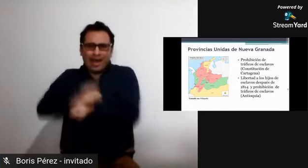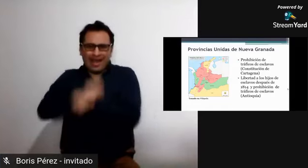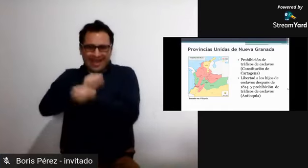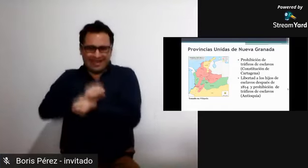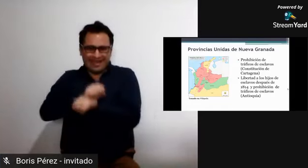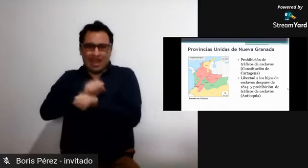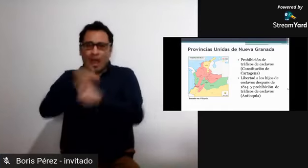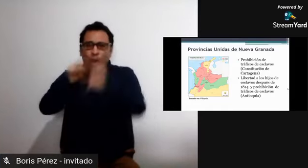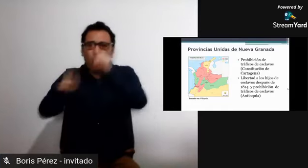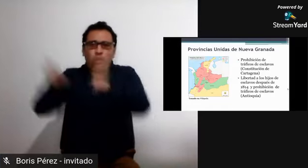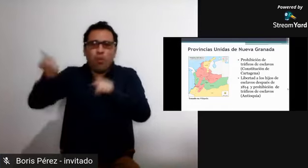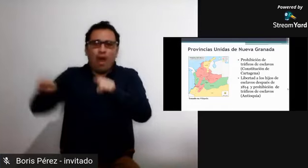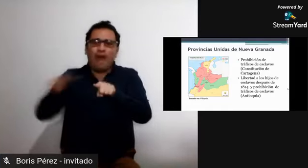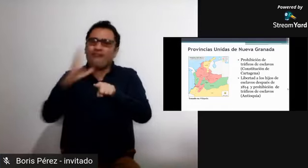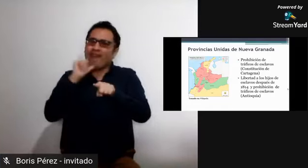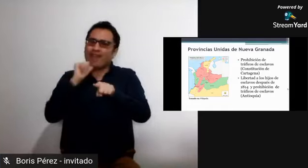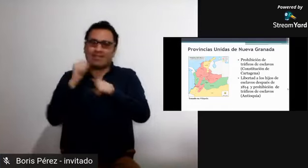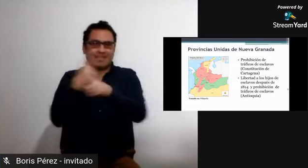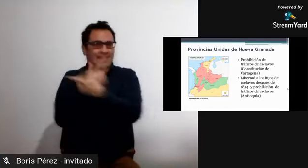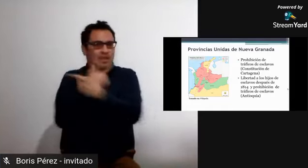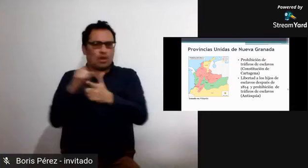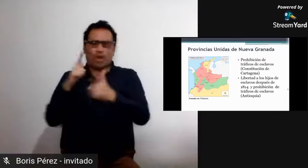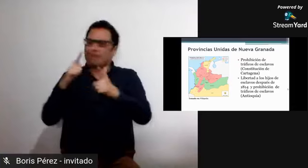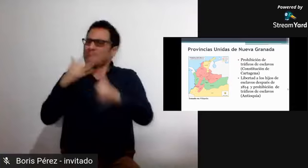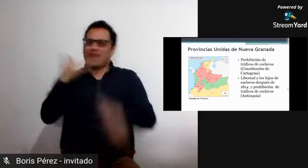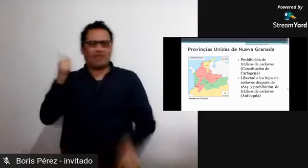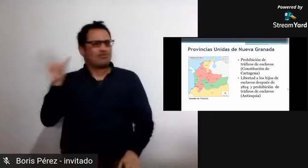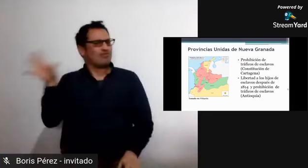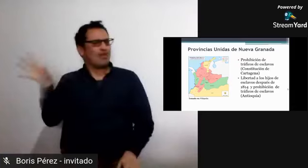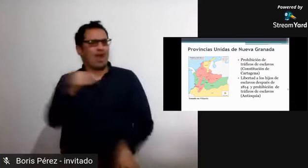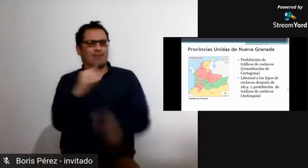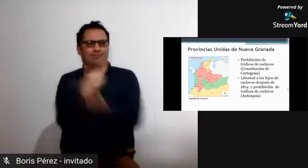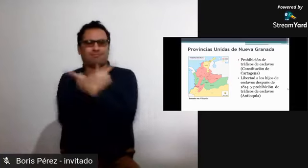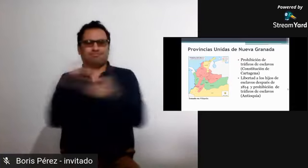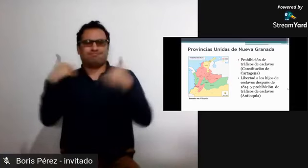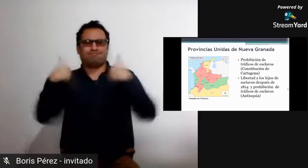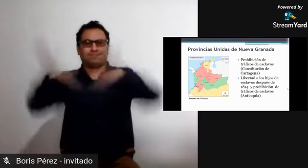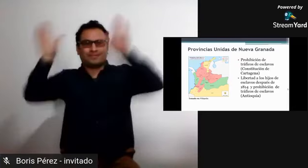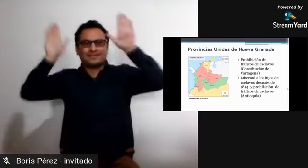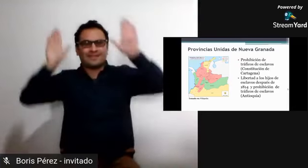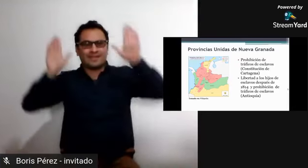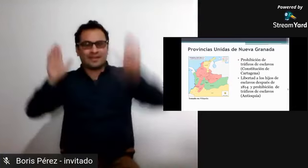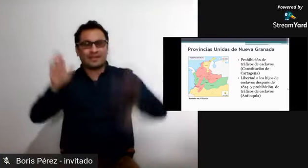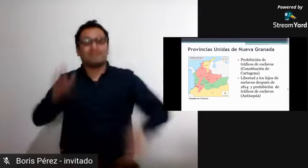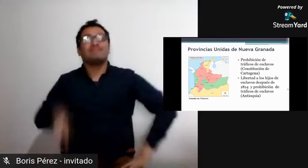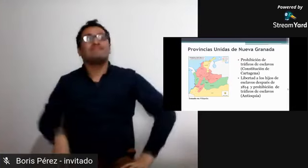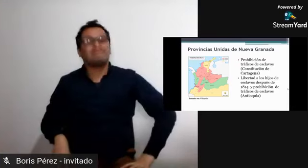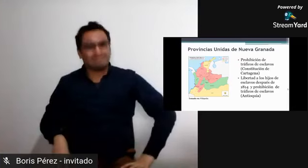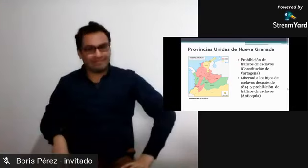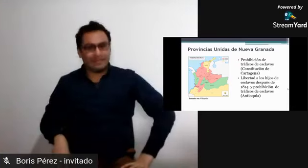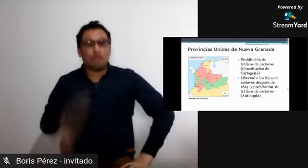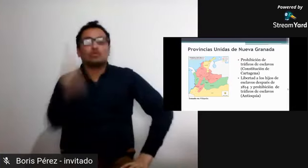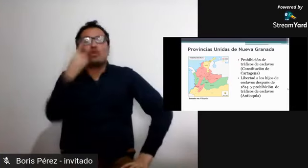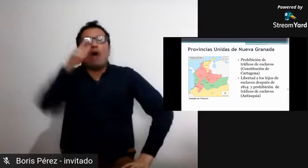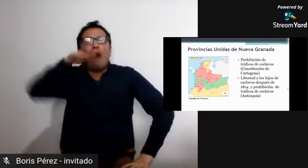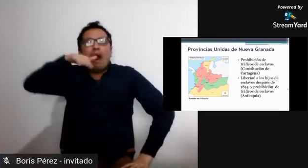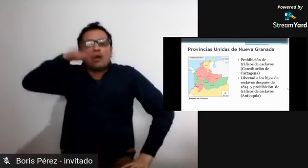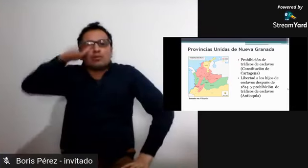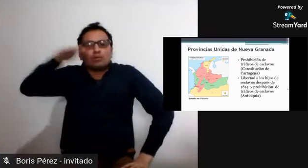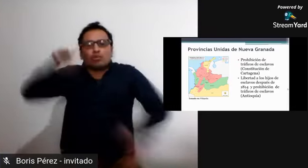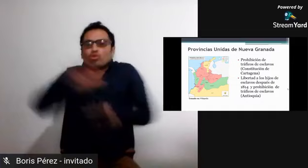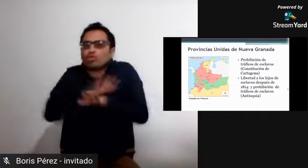en donde vemos que incluso en ese periodo de tiempo muchos